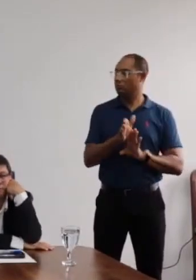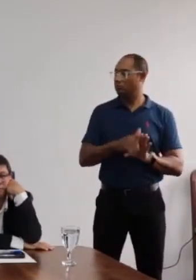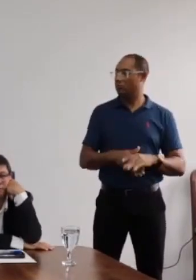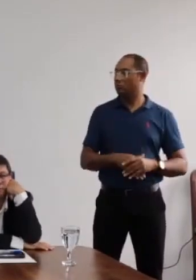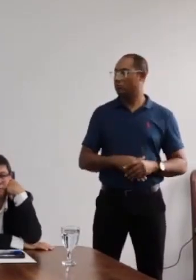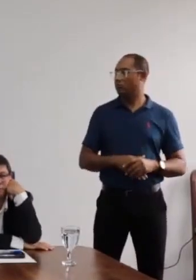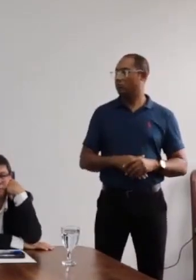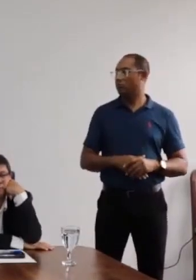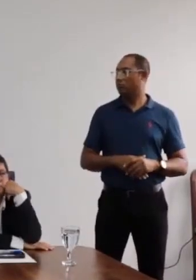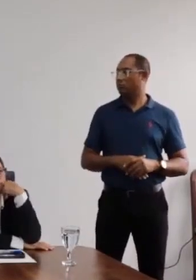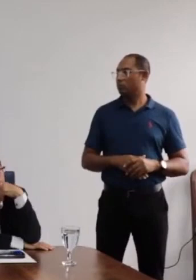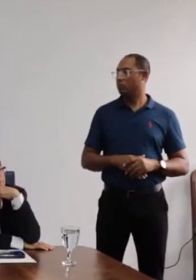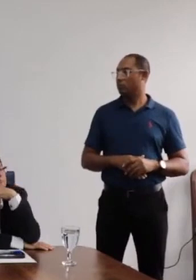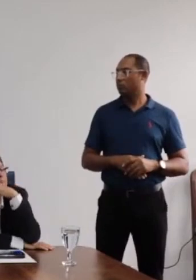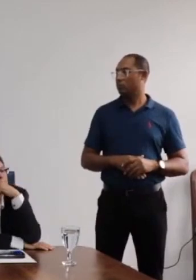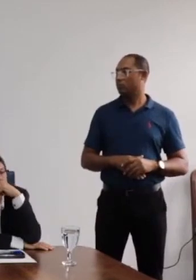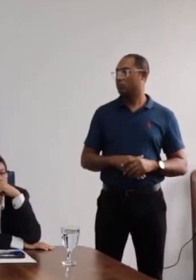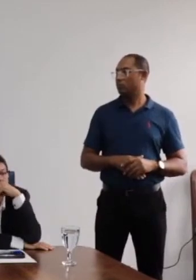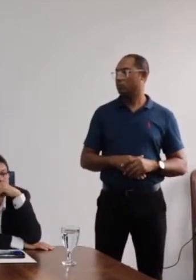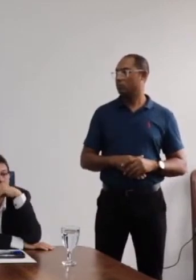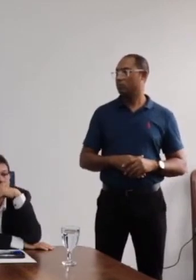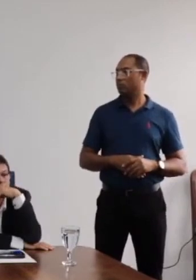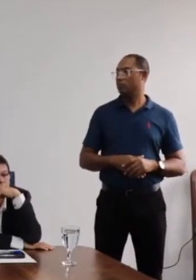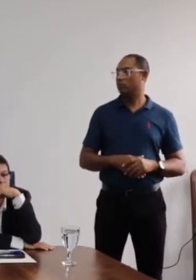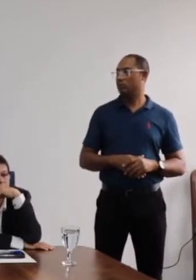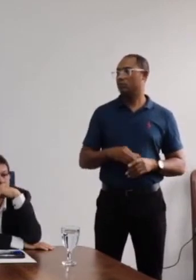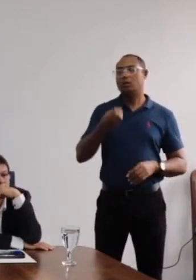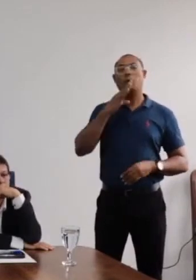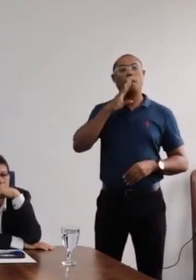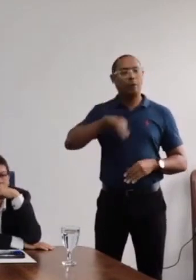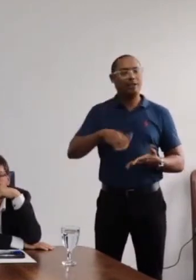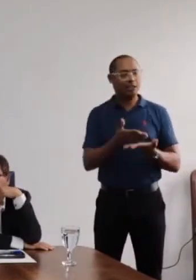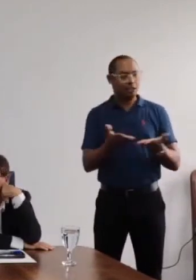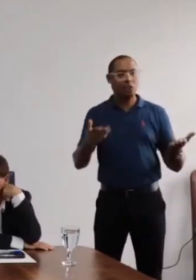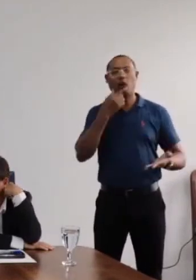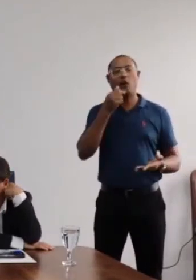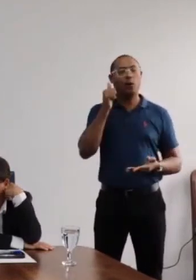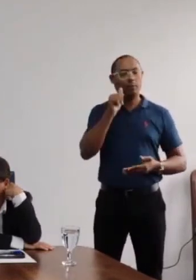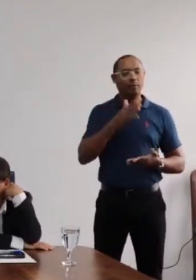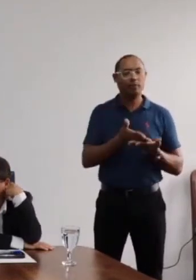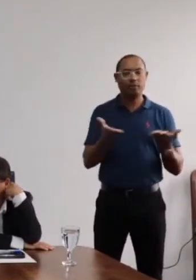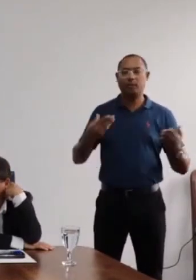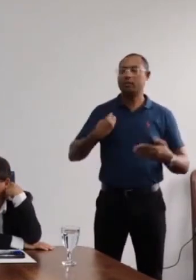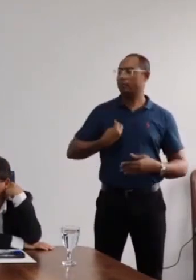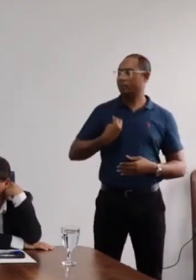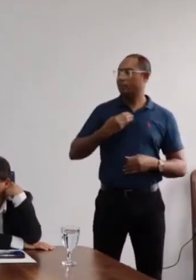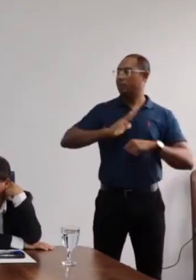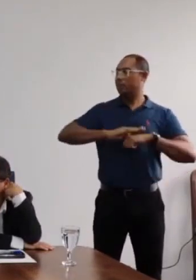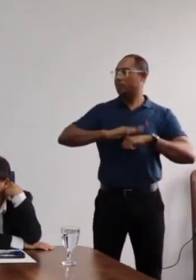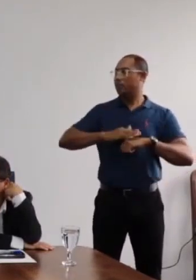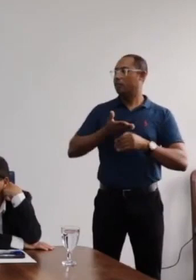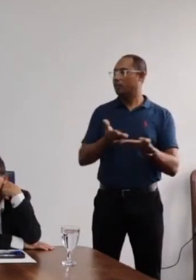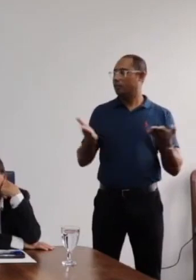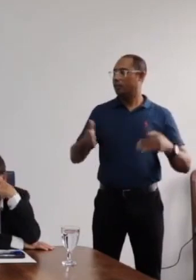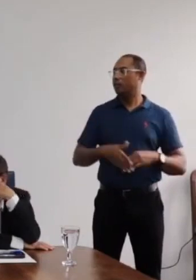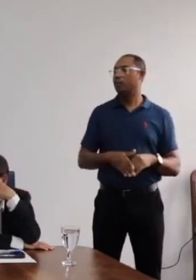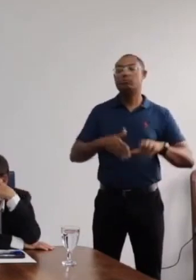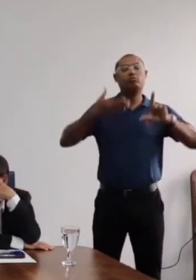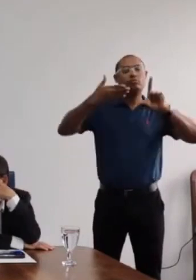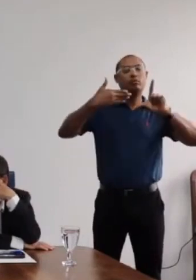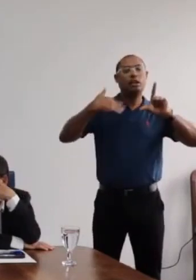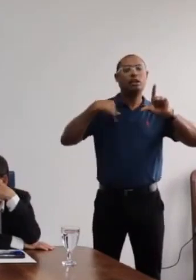favor, uma palavra para a conselheira para professora Karina Cordeiro. Boa tarde a todos e todas que estão presentes e também que nos